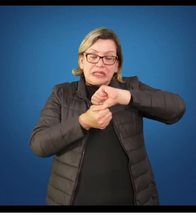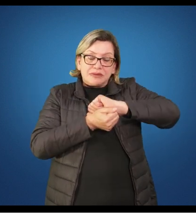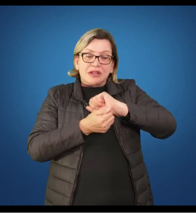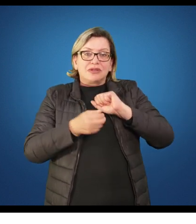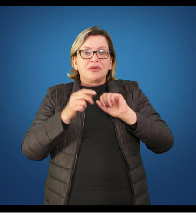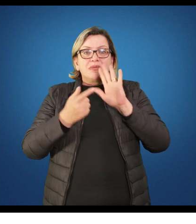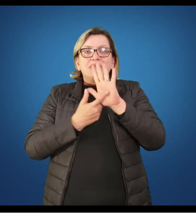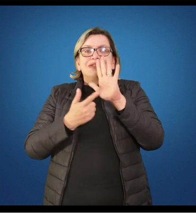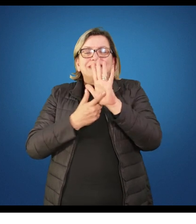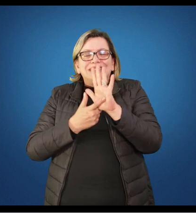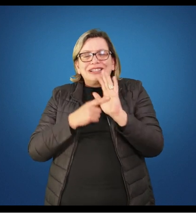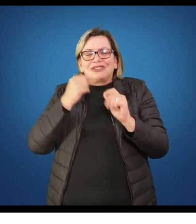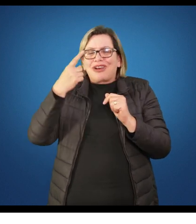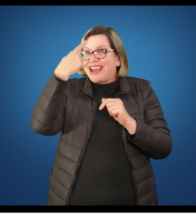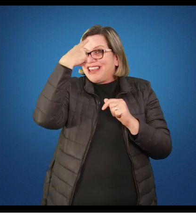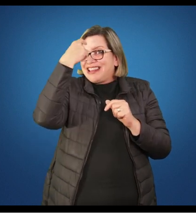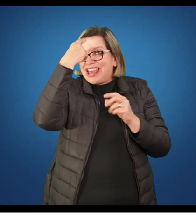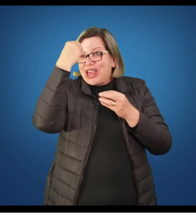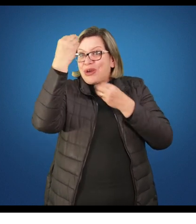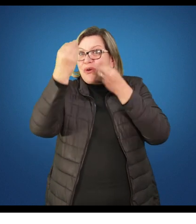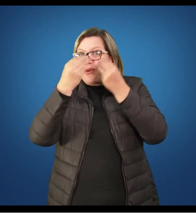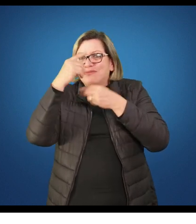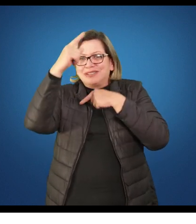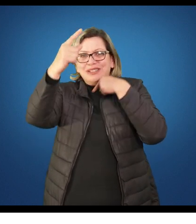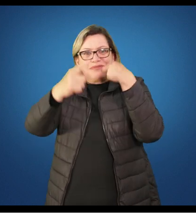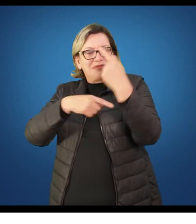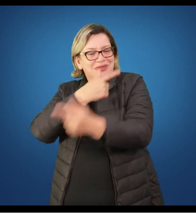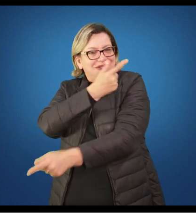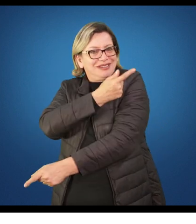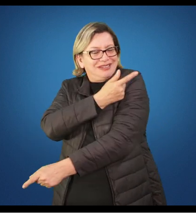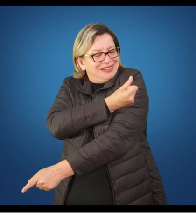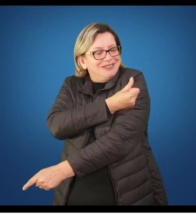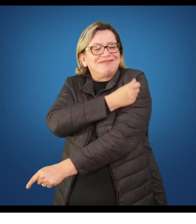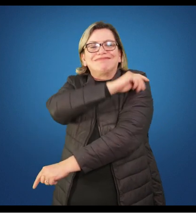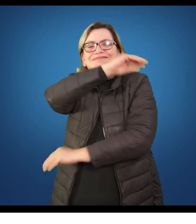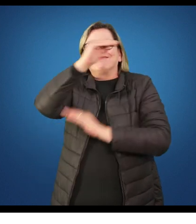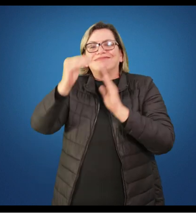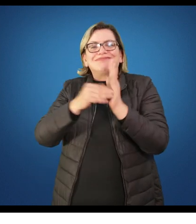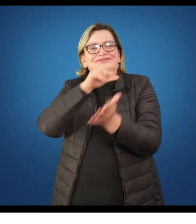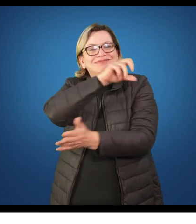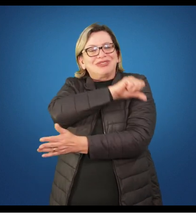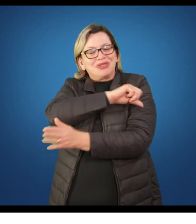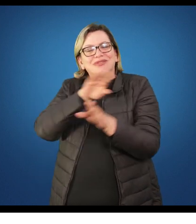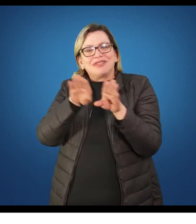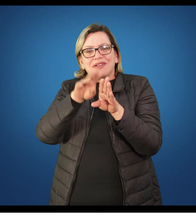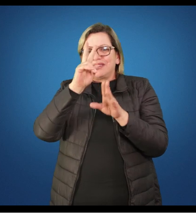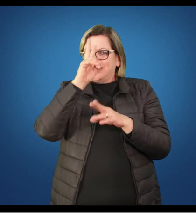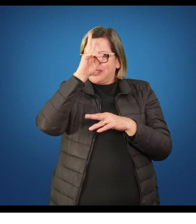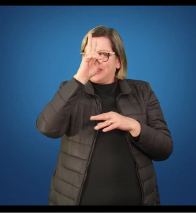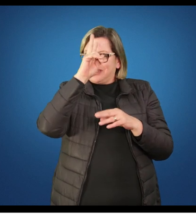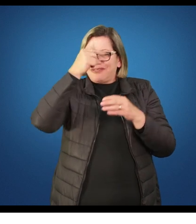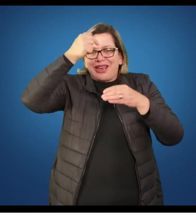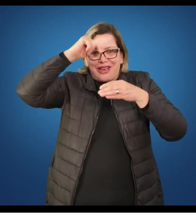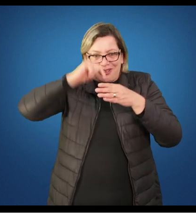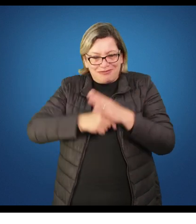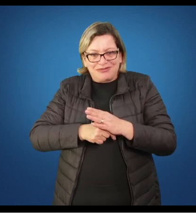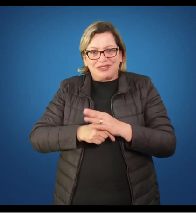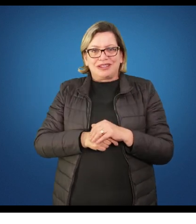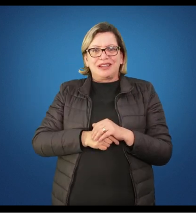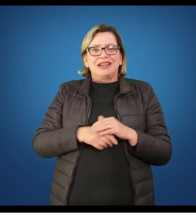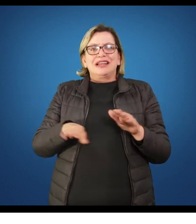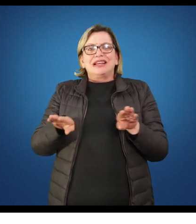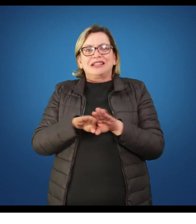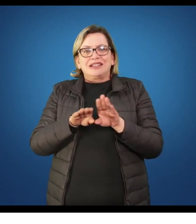vai ter acesso nos anos finais do ensino fundamental e no ensino médio. Os jogos e brincadeiras, as